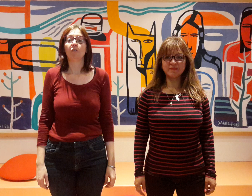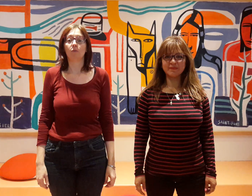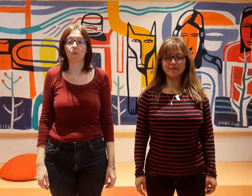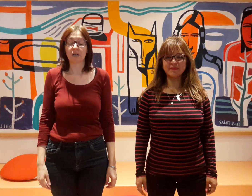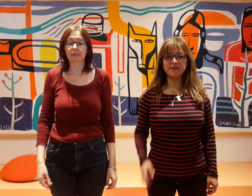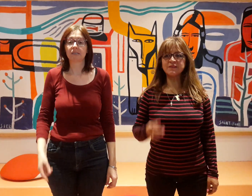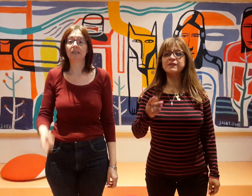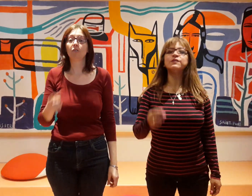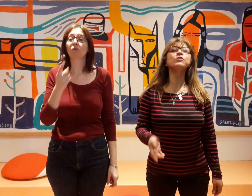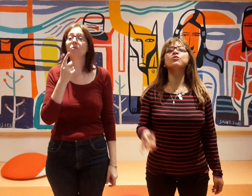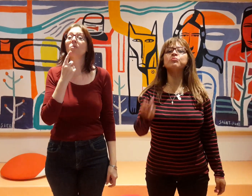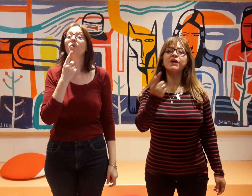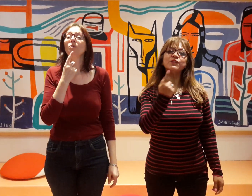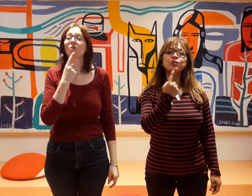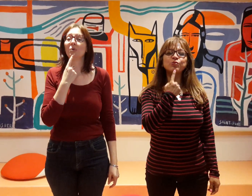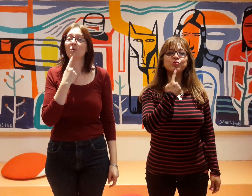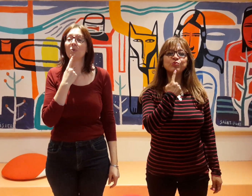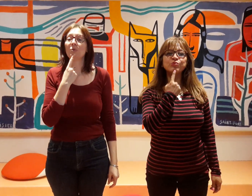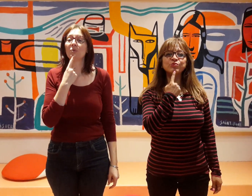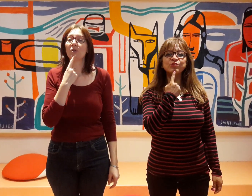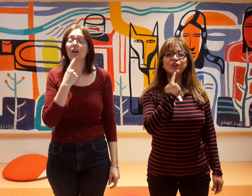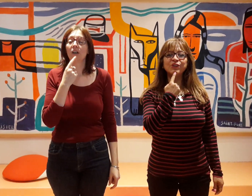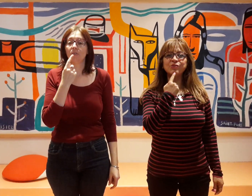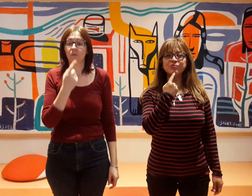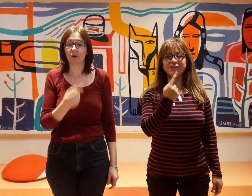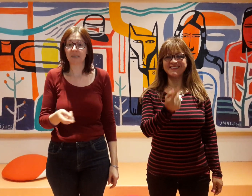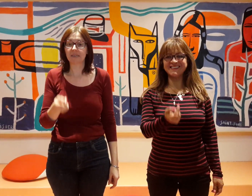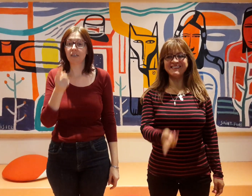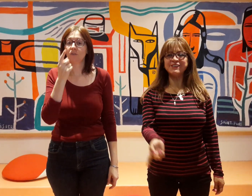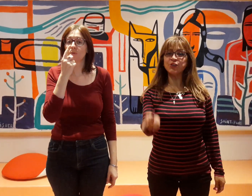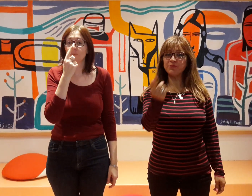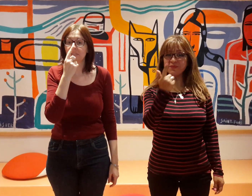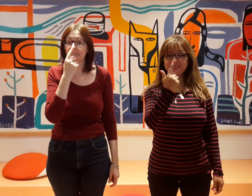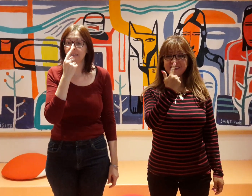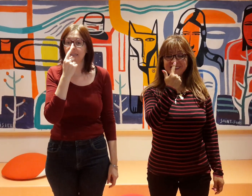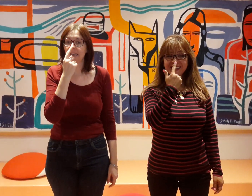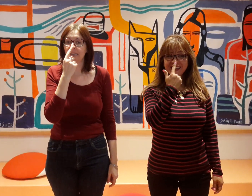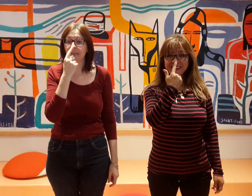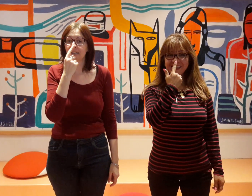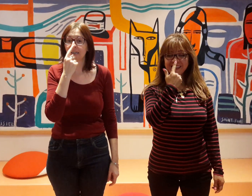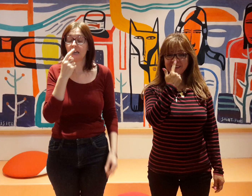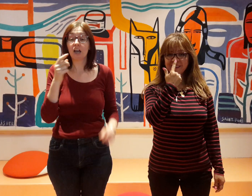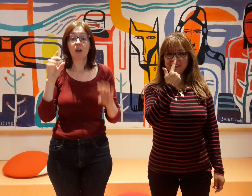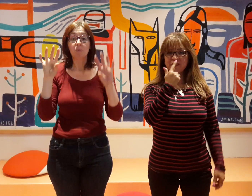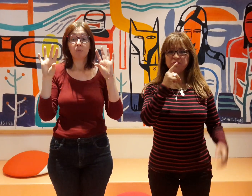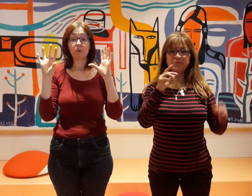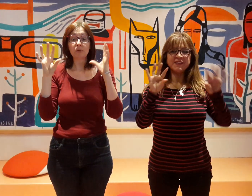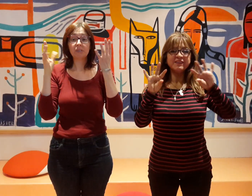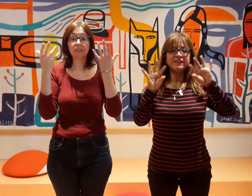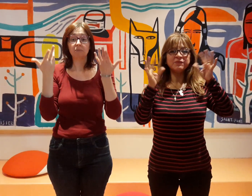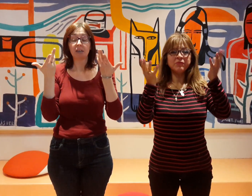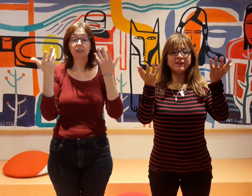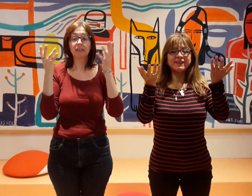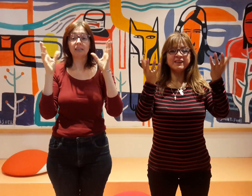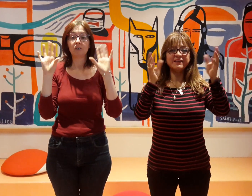Voici ton menton, voici ton petit nez, petite main qui